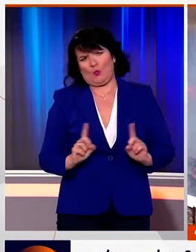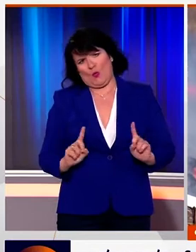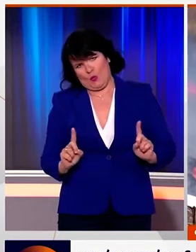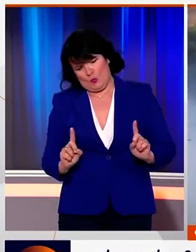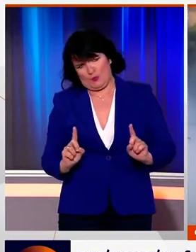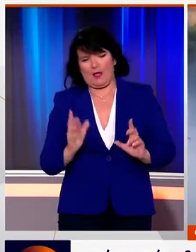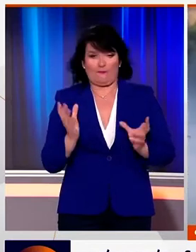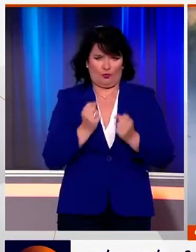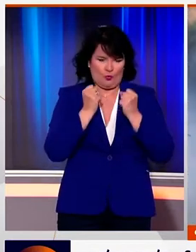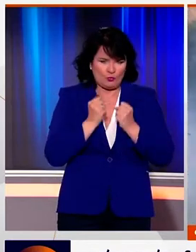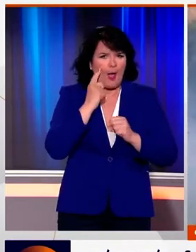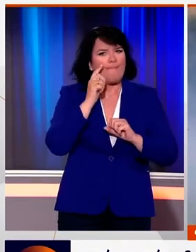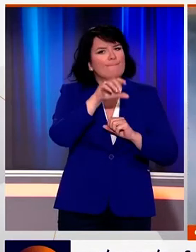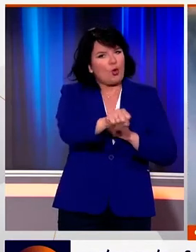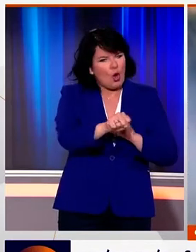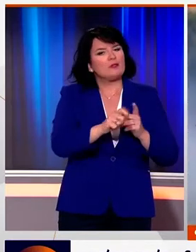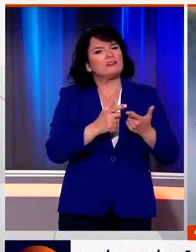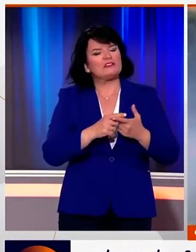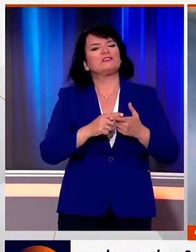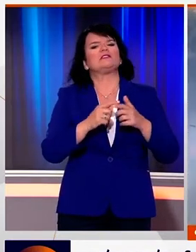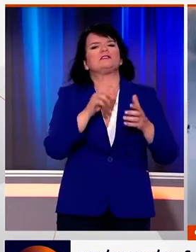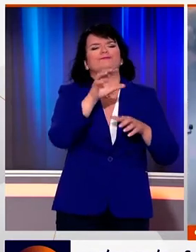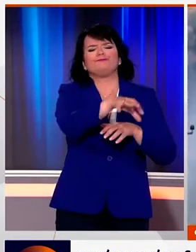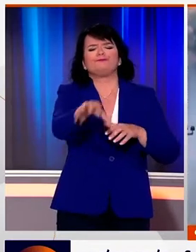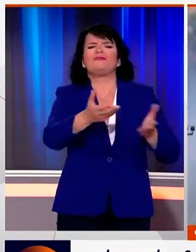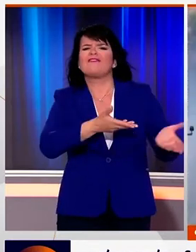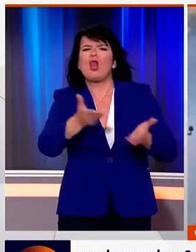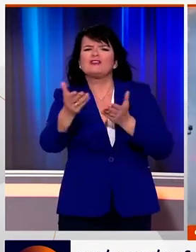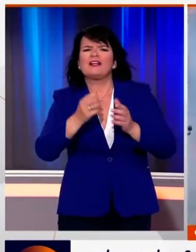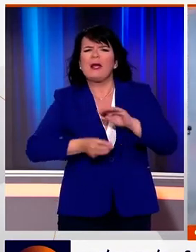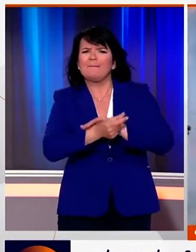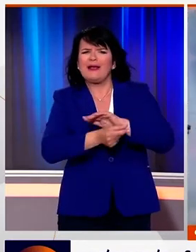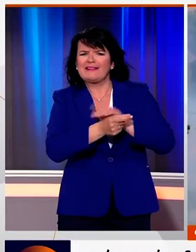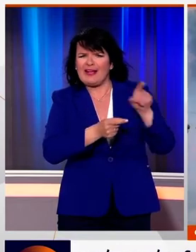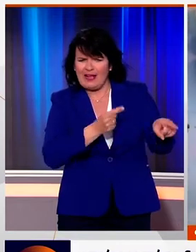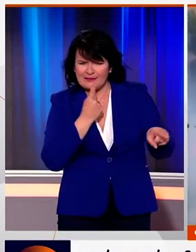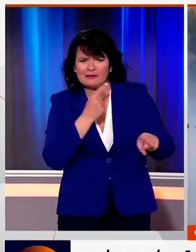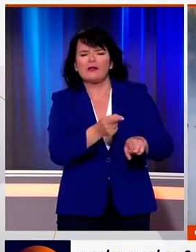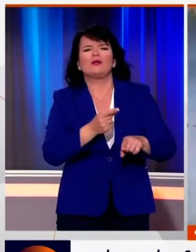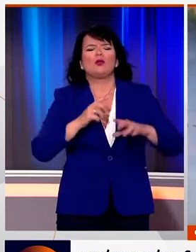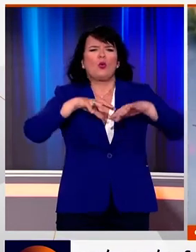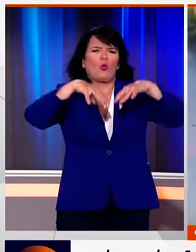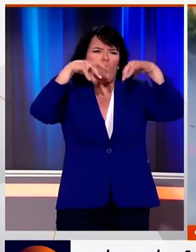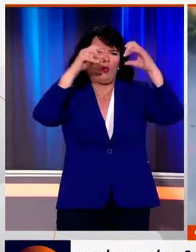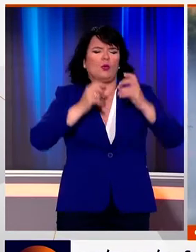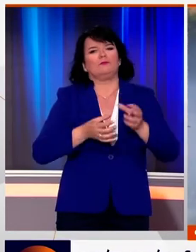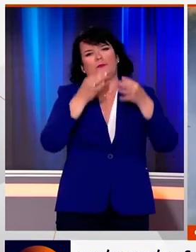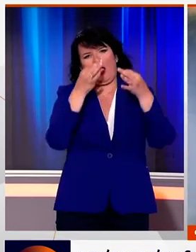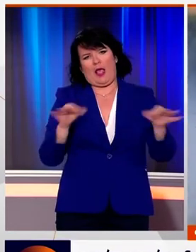κινδυνεύουν άμεσα. Προληπτικά αποφασίστηκε η εκένωση δομής φιλοξενίας μεταναστών εξαιτίας των πυκνών καπνών.